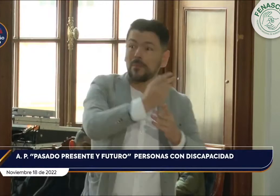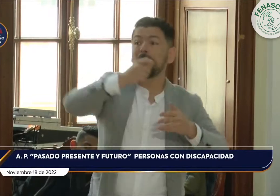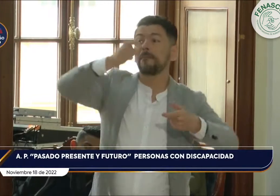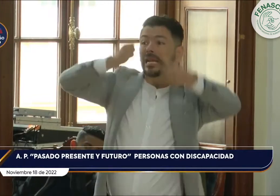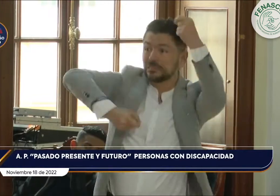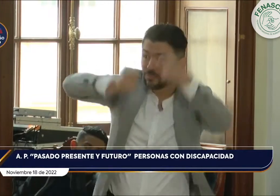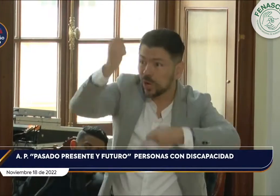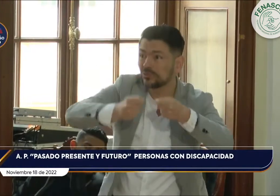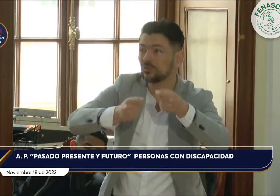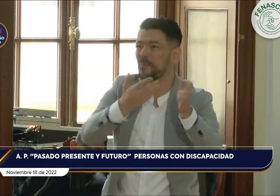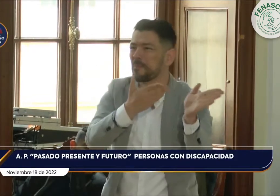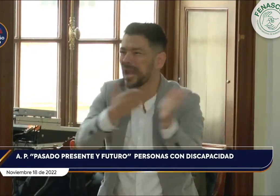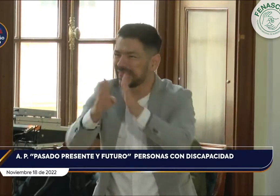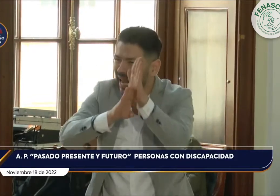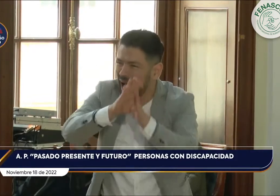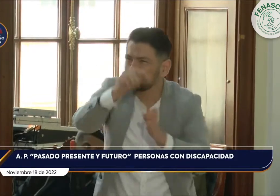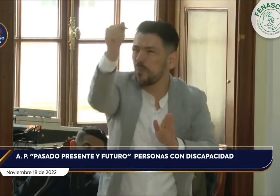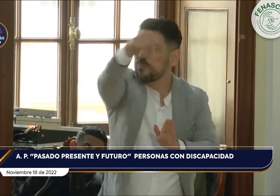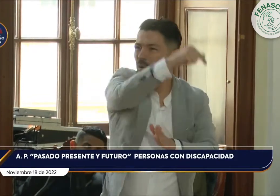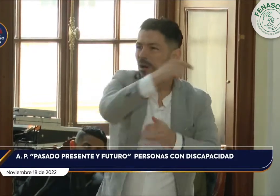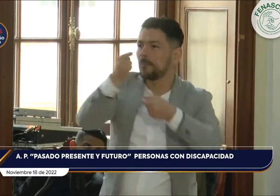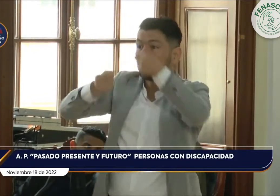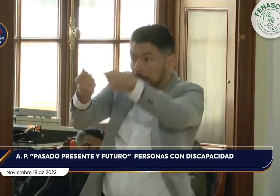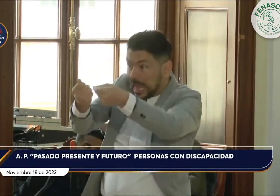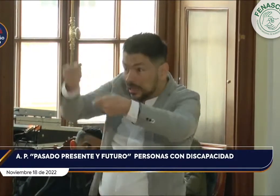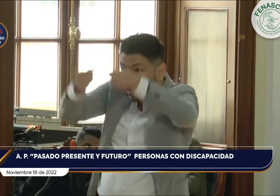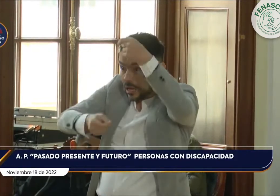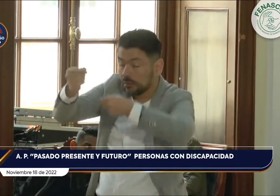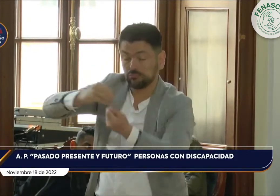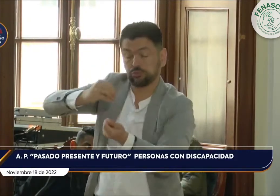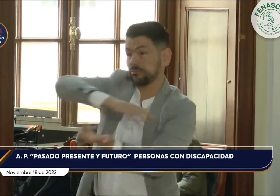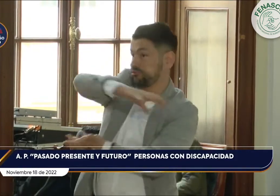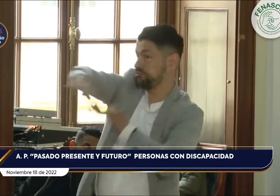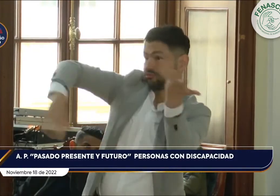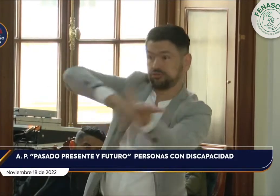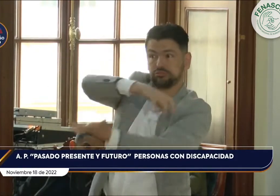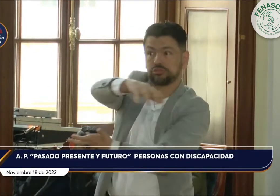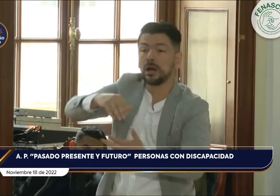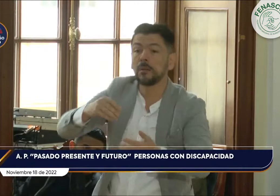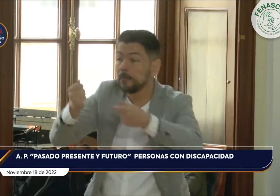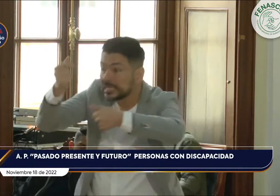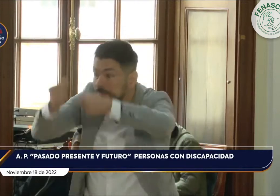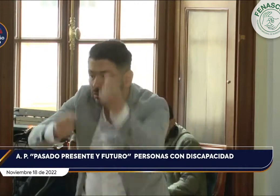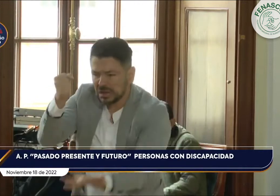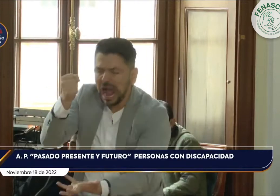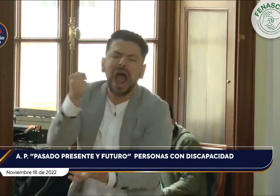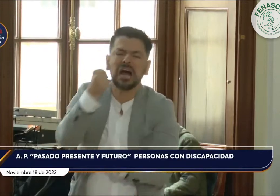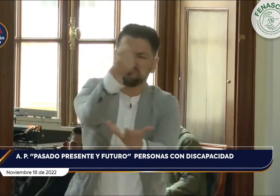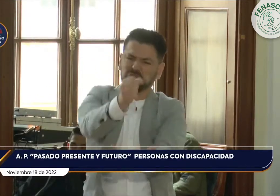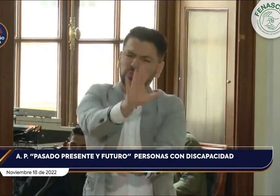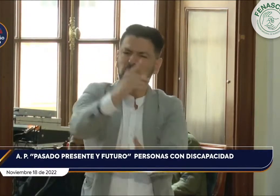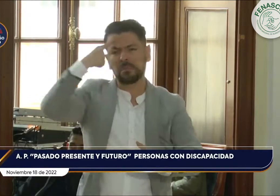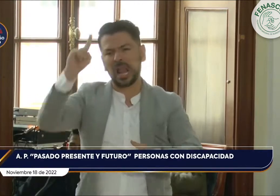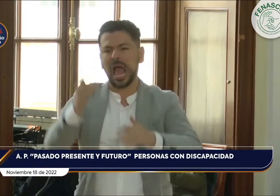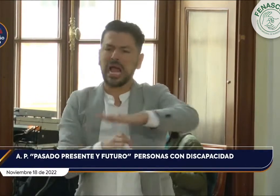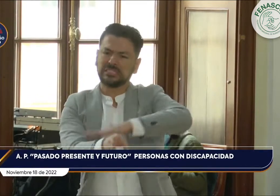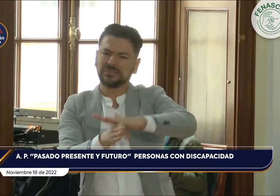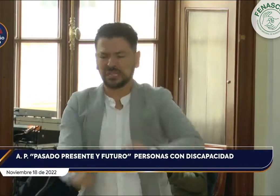gran preocupación, en términos presupuestales de los planes de desarrollo territoriales. Como ustedes saben, en términos presupuestales